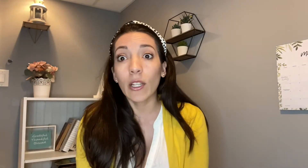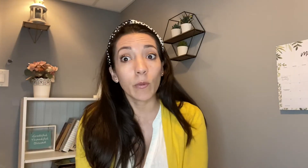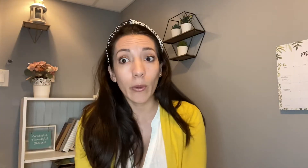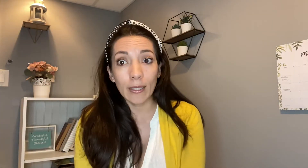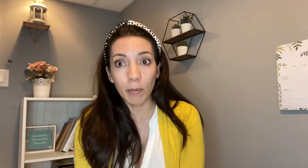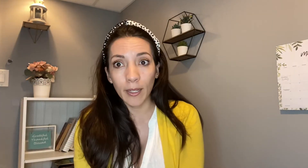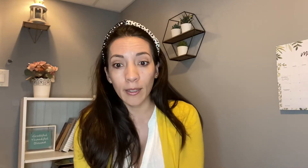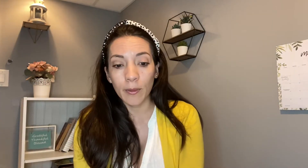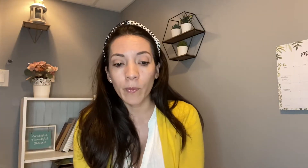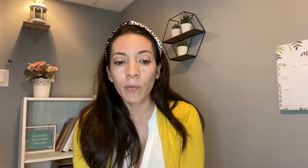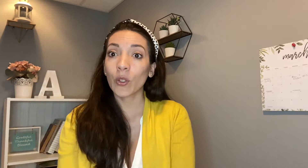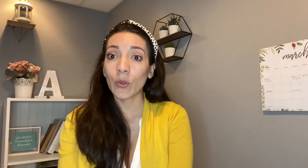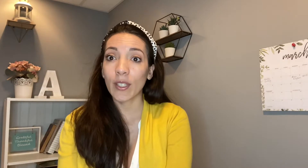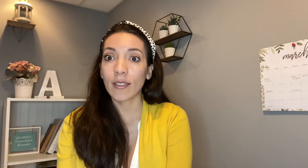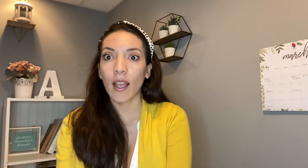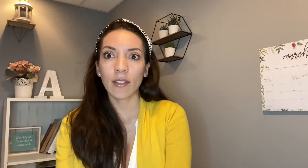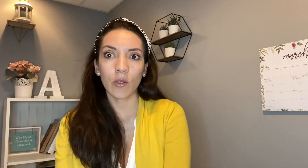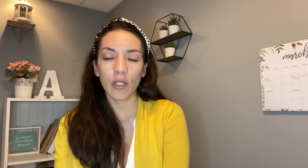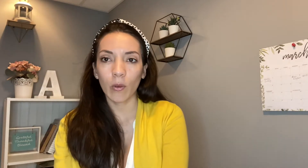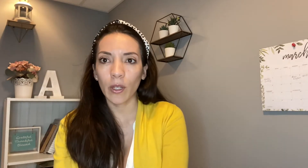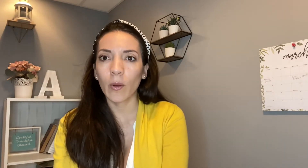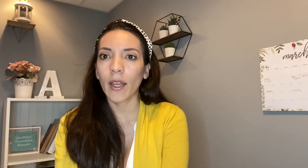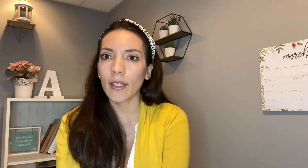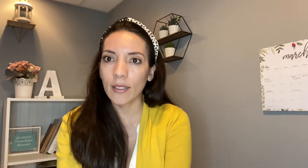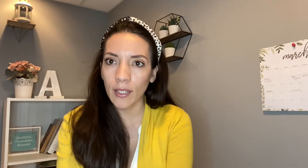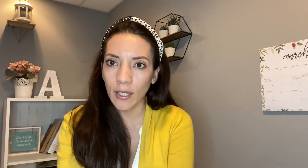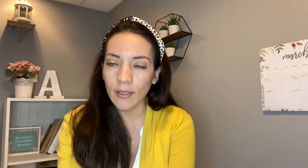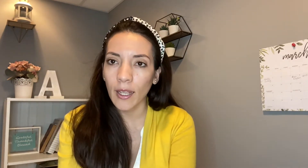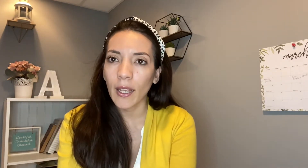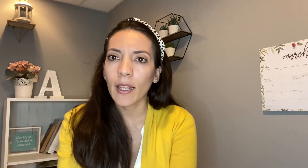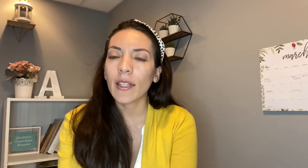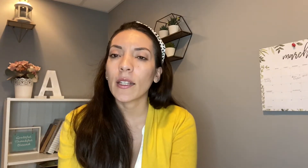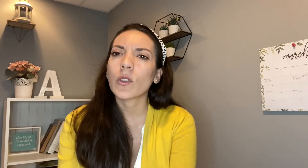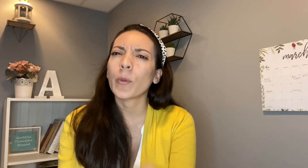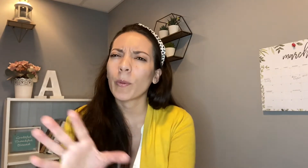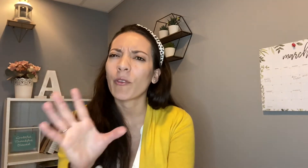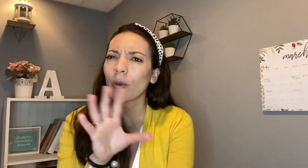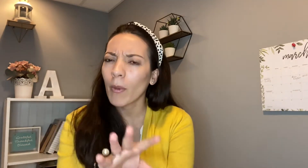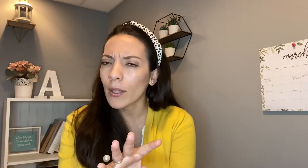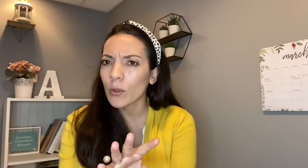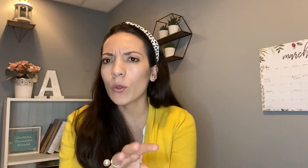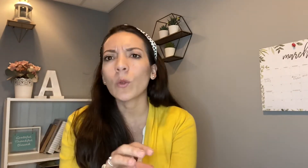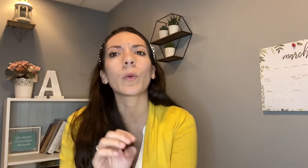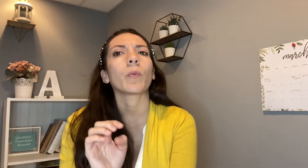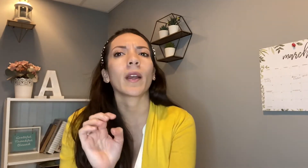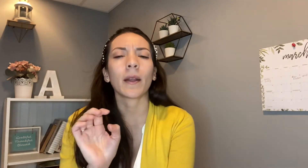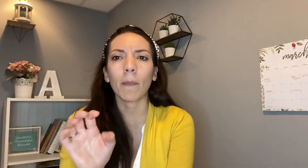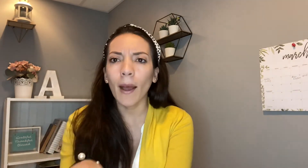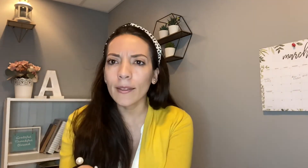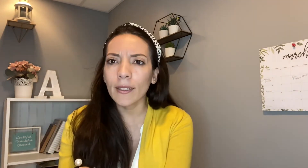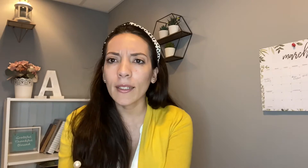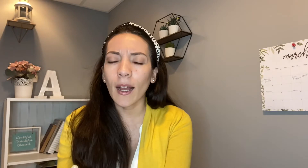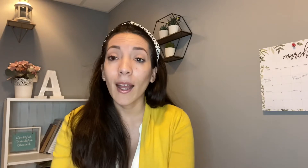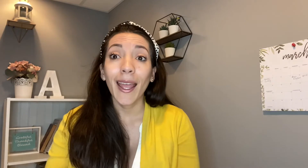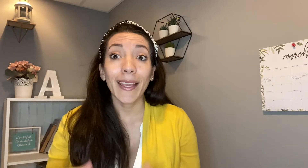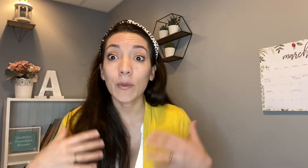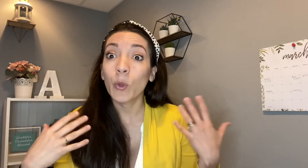los bebés aprenden entonces se ha desarrollado un lenguaje de señas que tiene su propio formato su propia gramática es muy